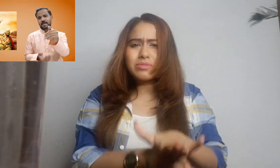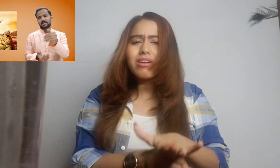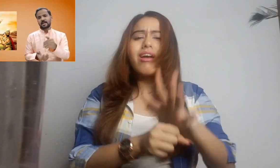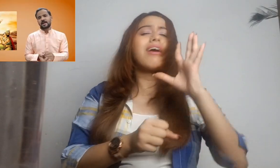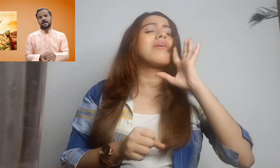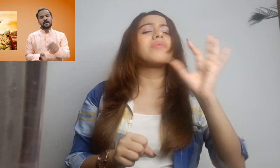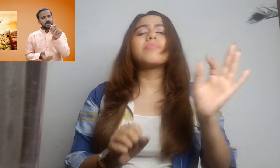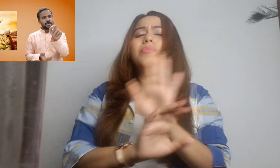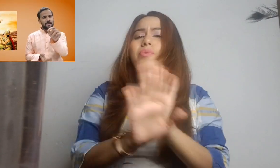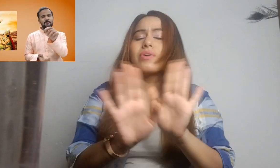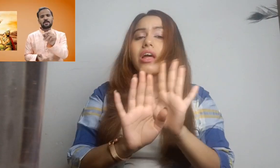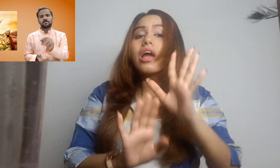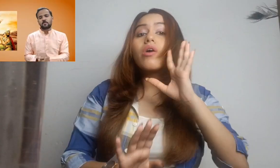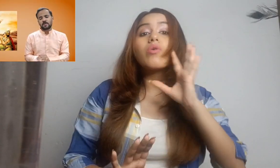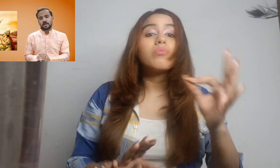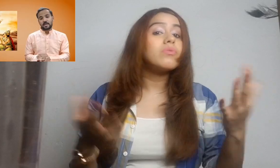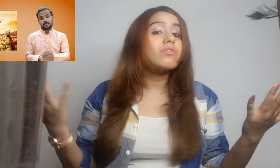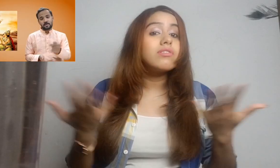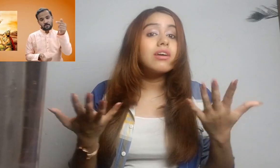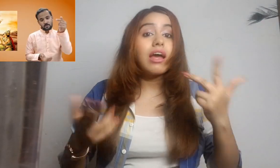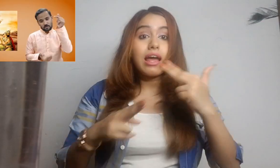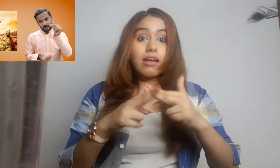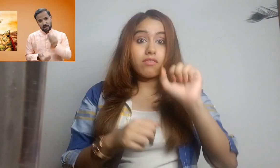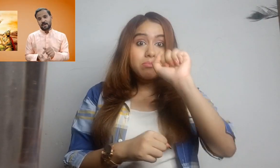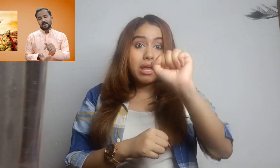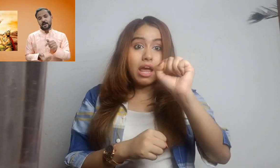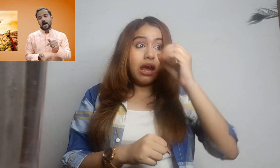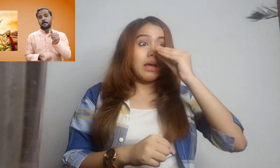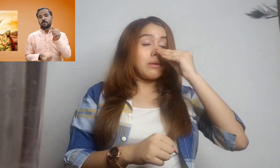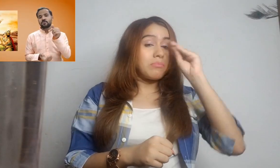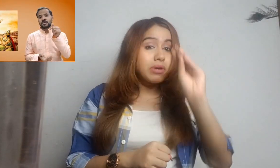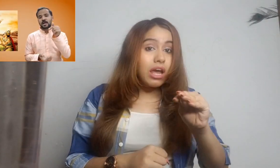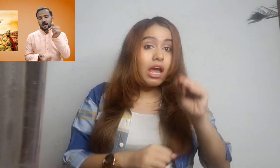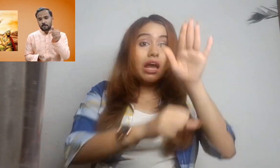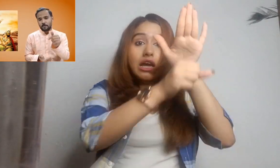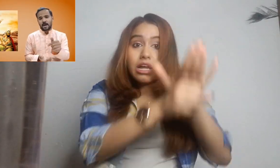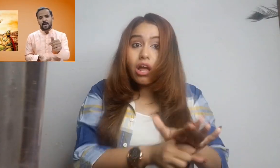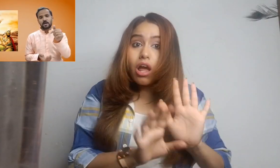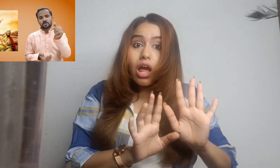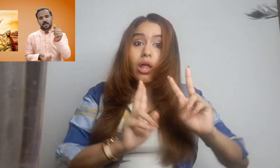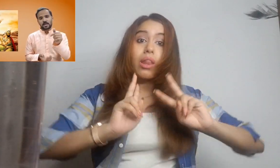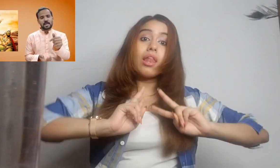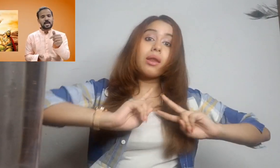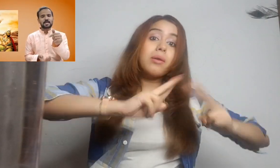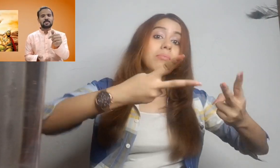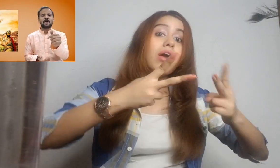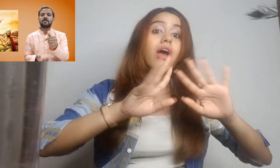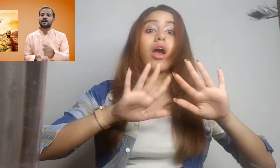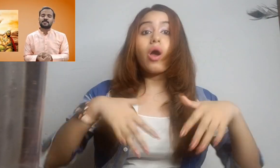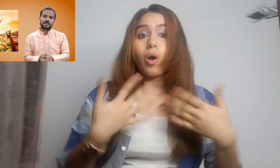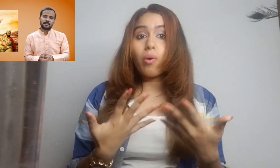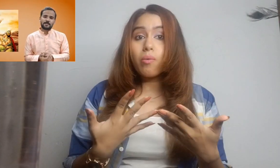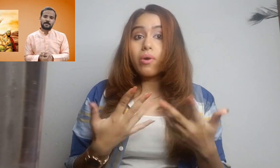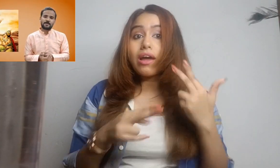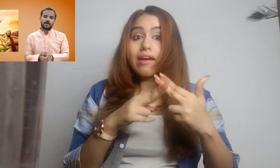किया जा रहा है ये महत्वपौन नहीं है महत्वपौन ये है कि आप उस अपमान का उस अन्याय का जवाब कैसे देते हैं